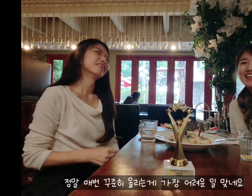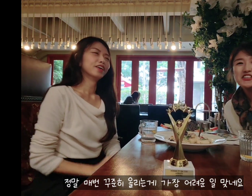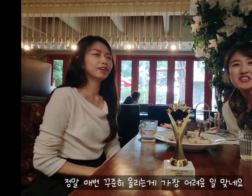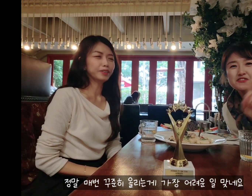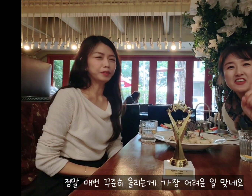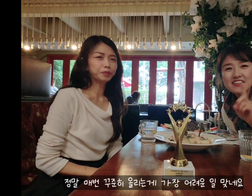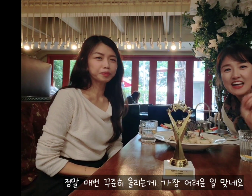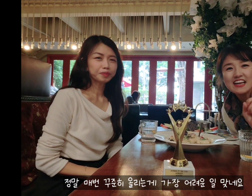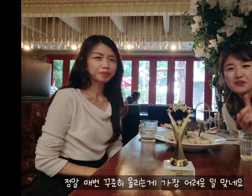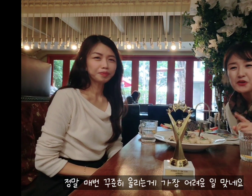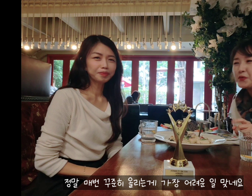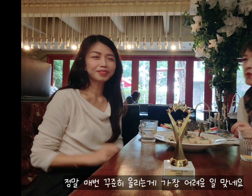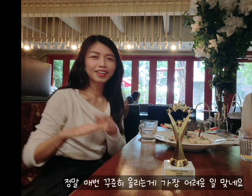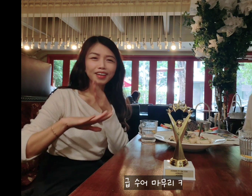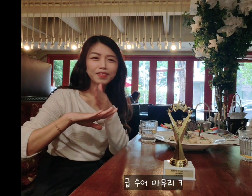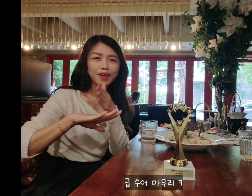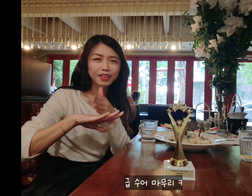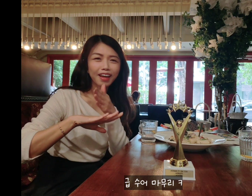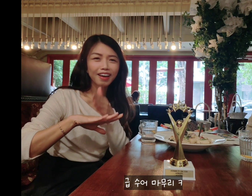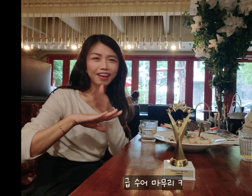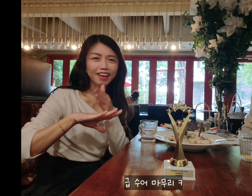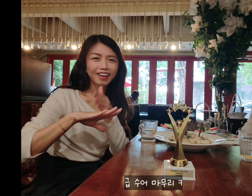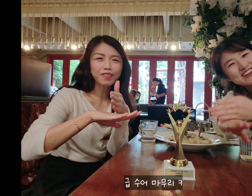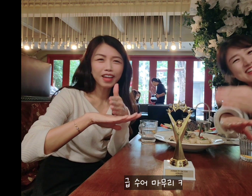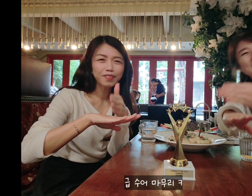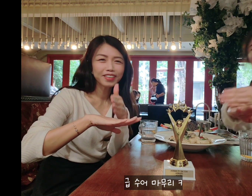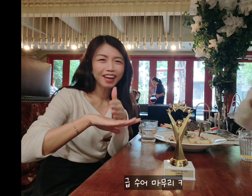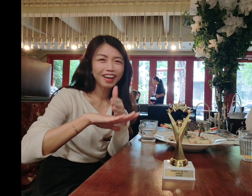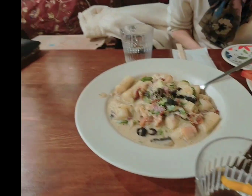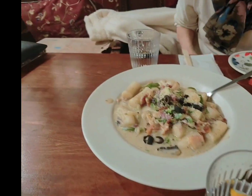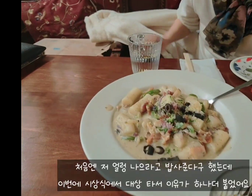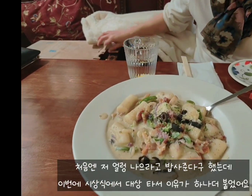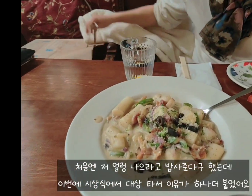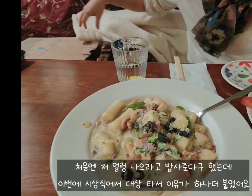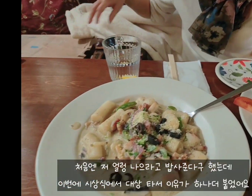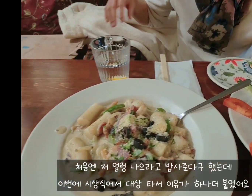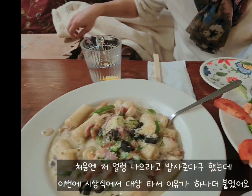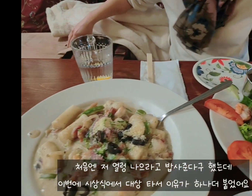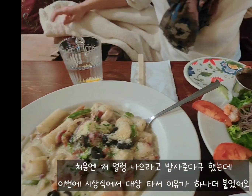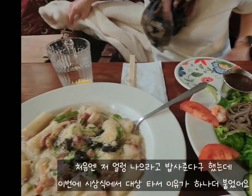일주일에 뿔영상 하나 하기도 어렵고 감사합니다 감사합니다 이거 오늘 너가 사는 거지?